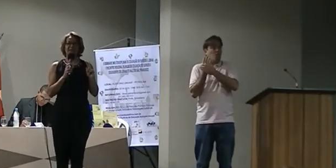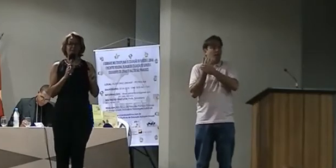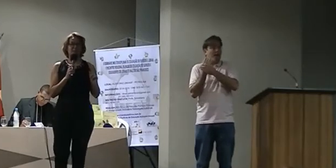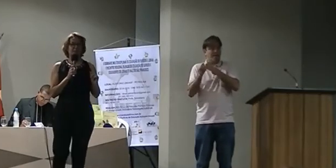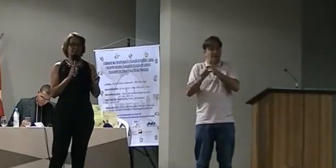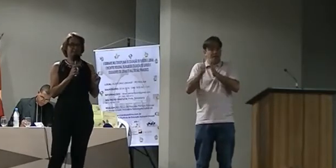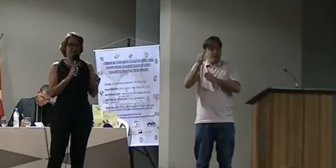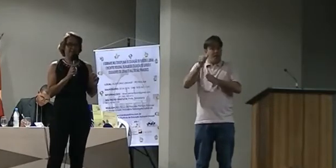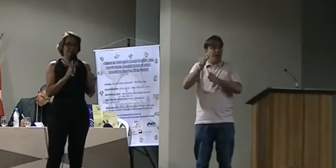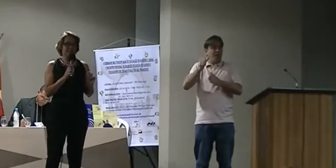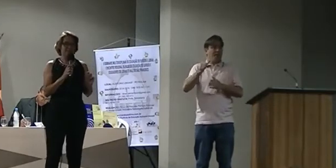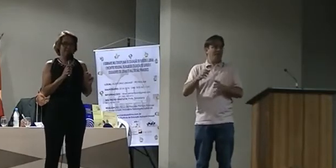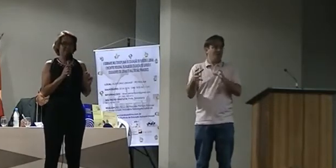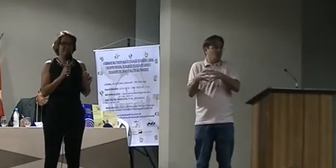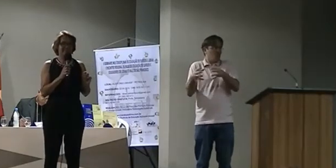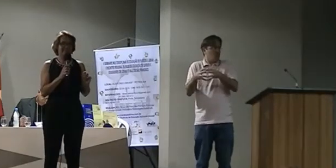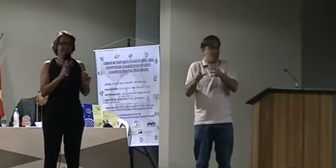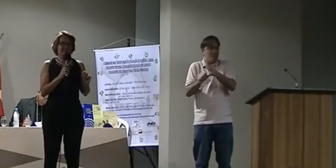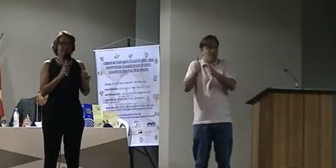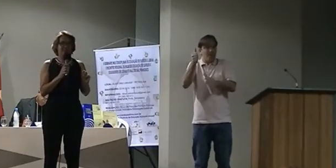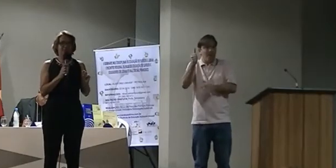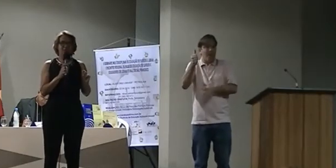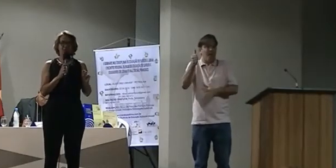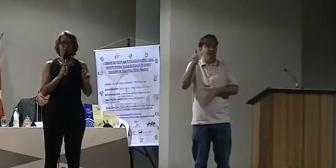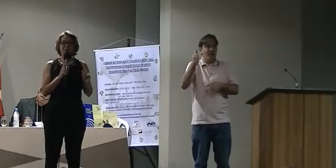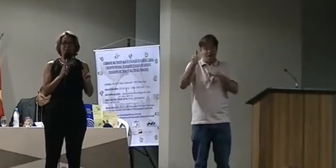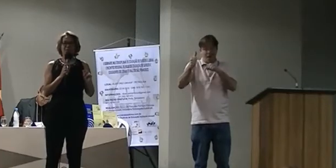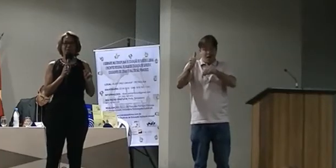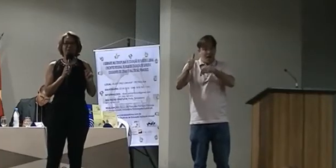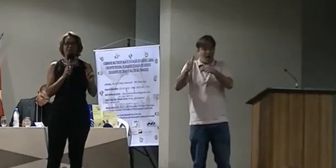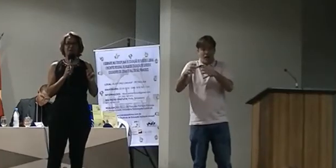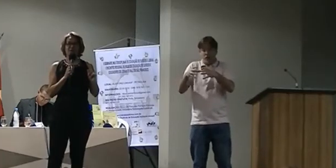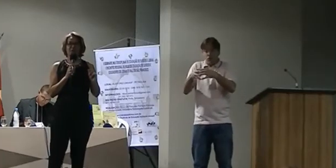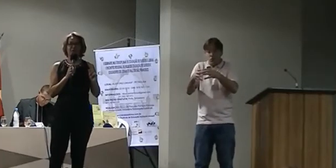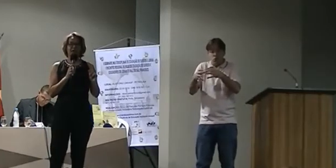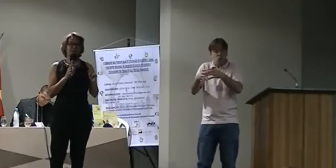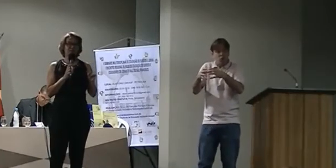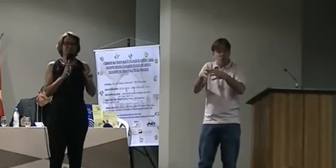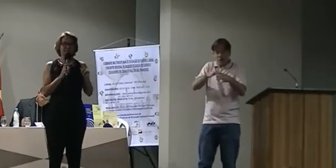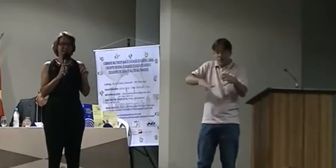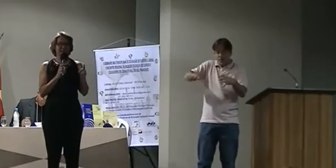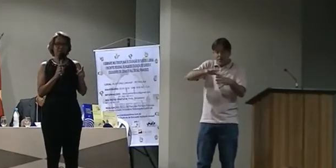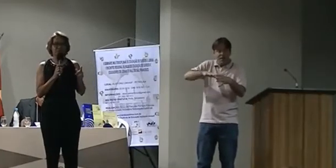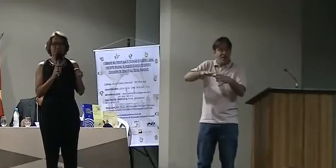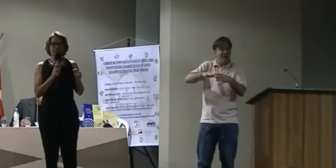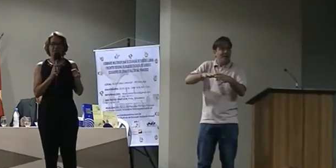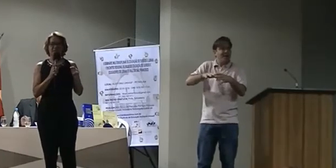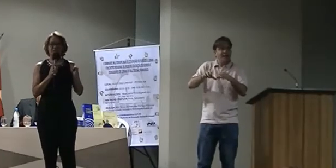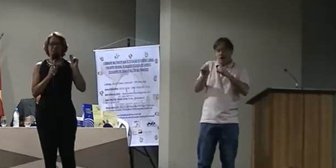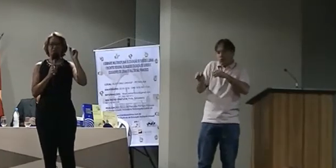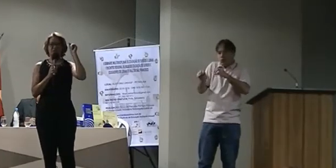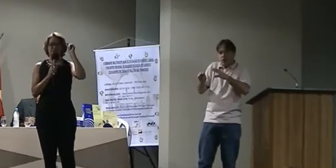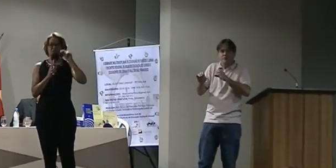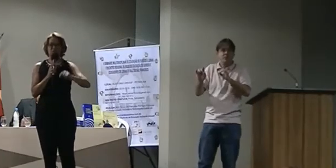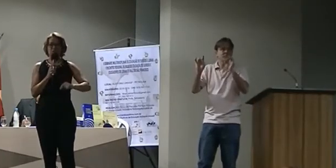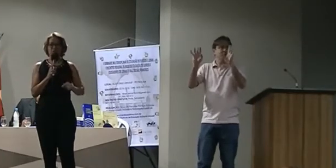educação especial. Foi um abrigo muito grande da professora Socorro,